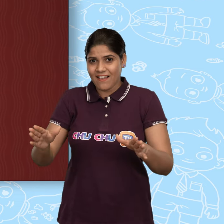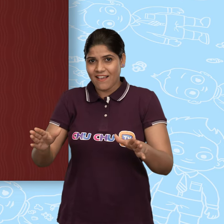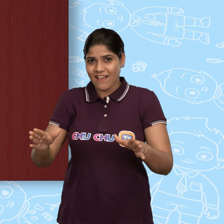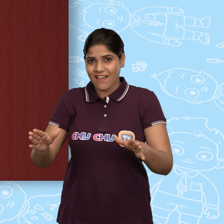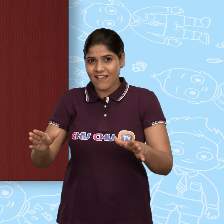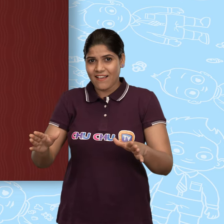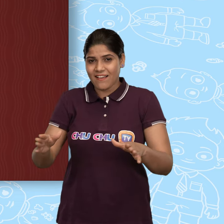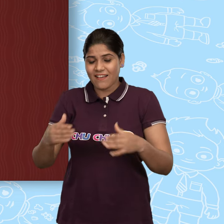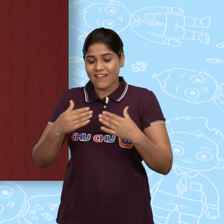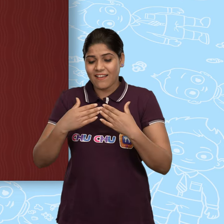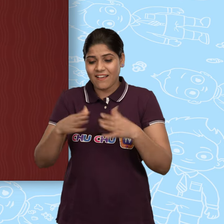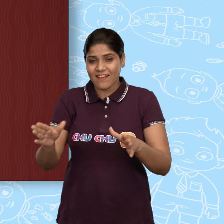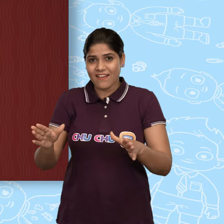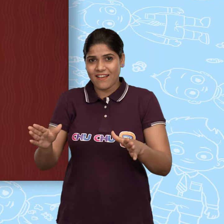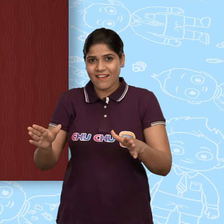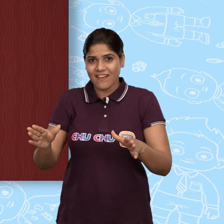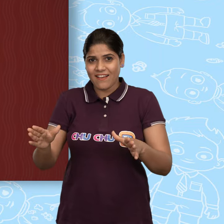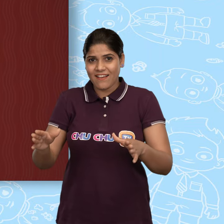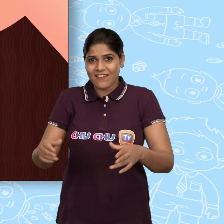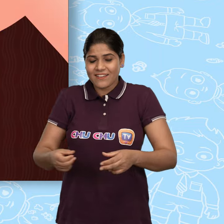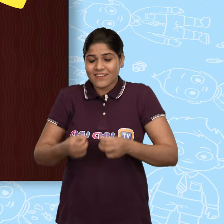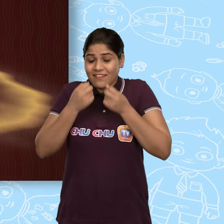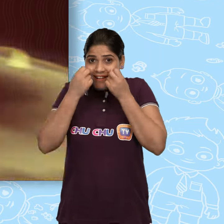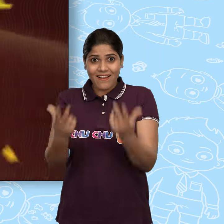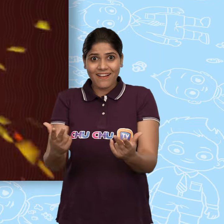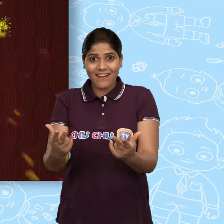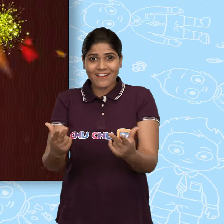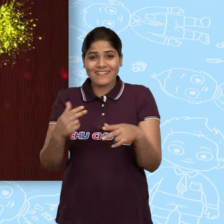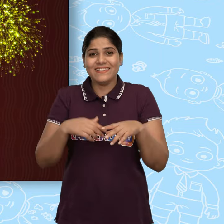जा खोल जा सप्राइज